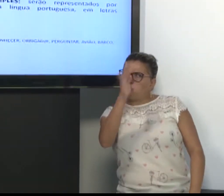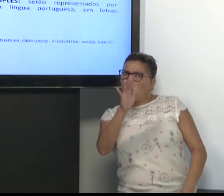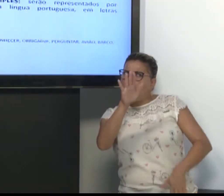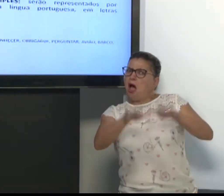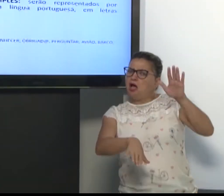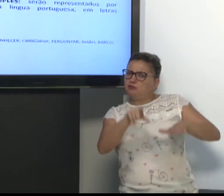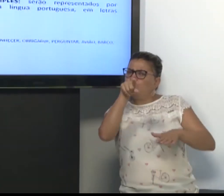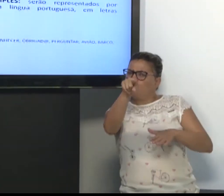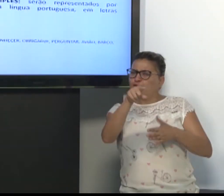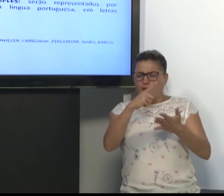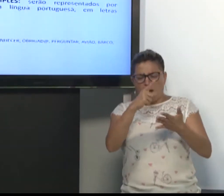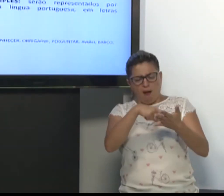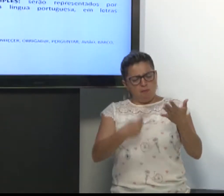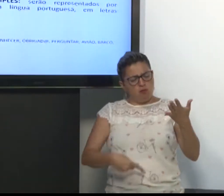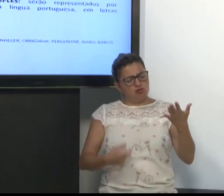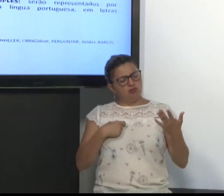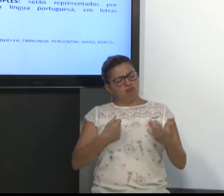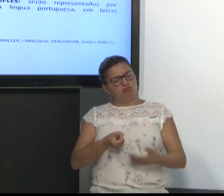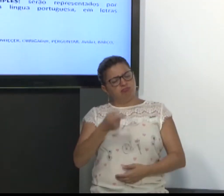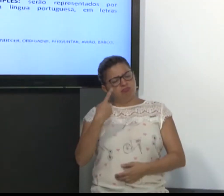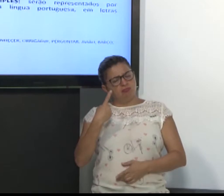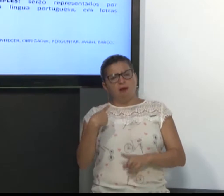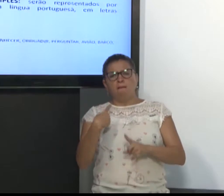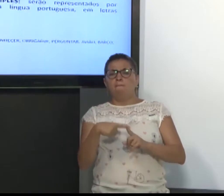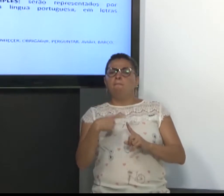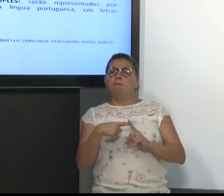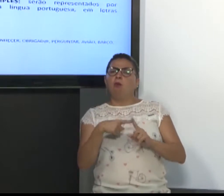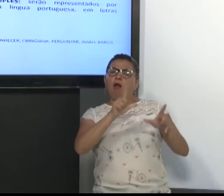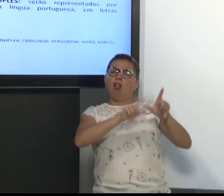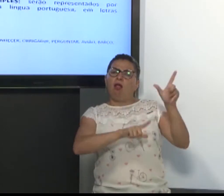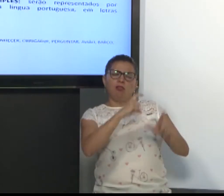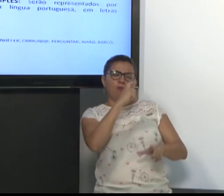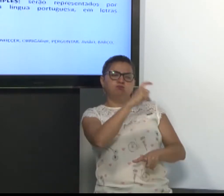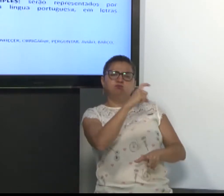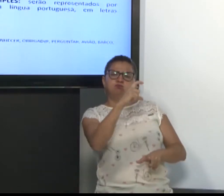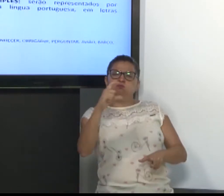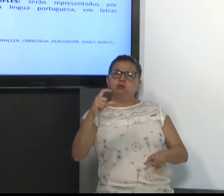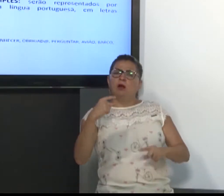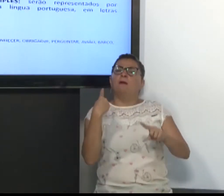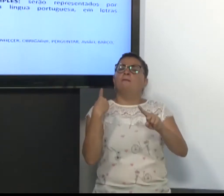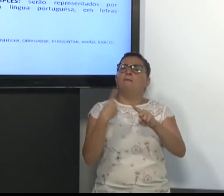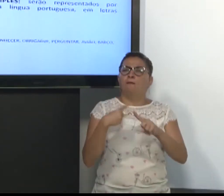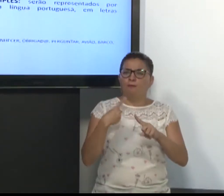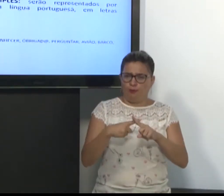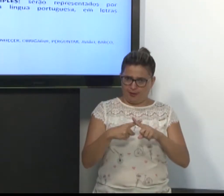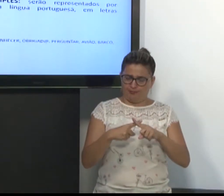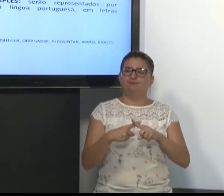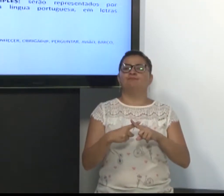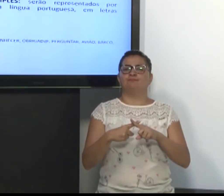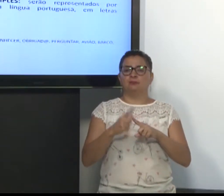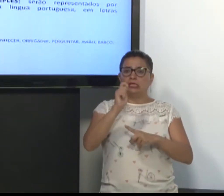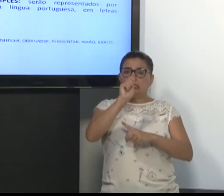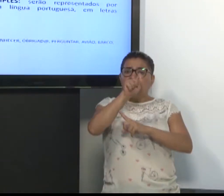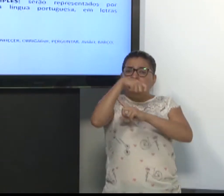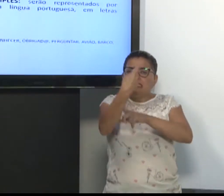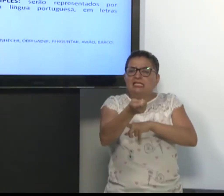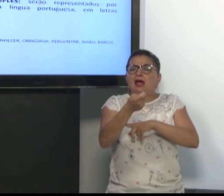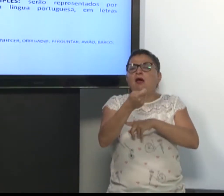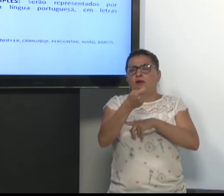Talvez você tenha visto na sua apostila. Algumas palavras com a letra maiúscula. Então, eles são sinais simples.